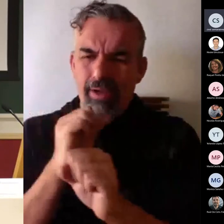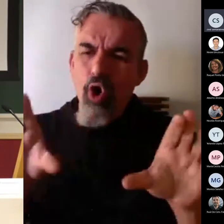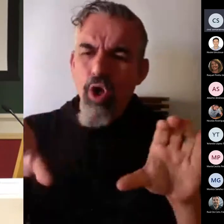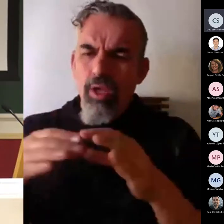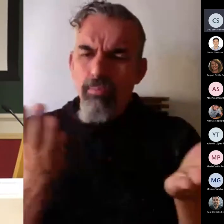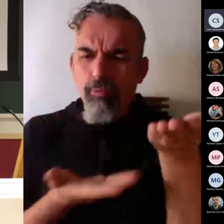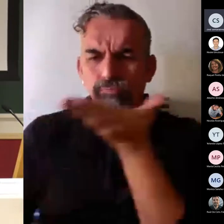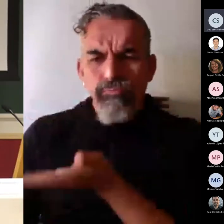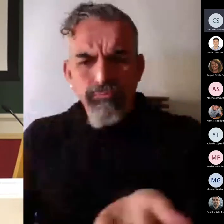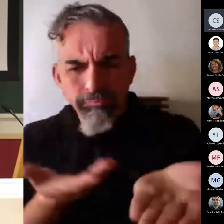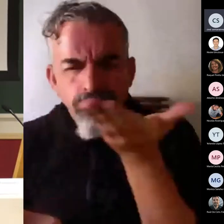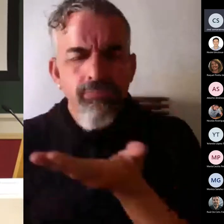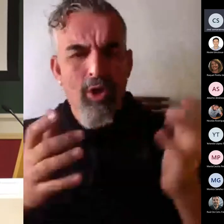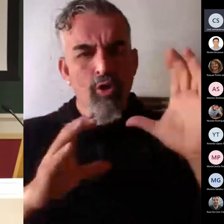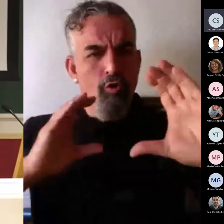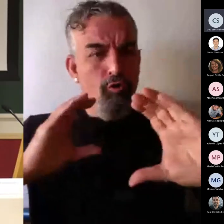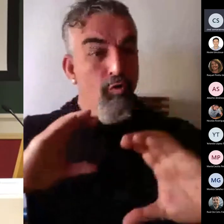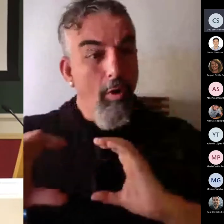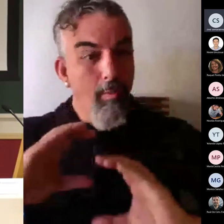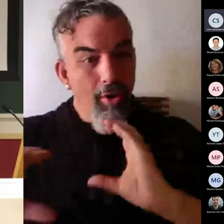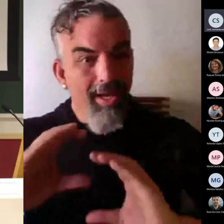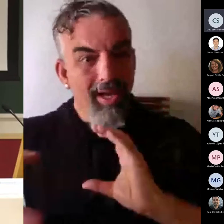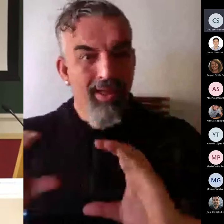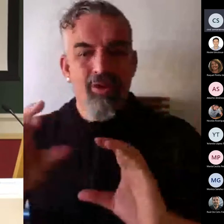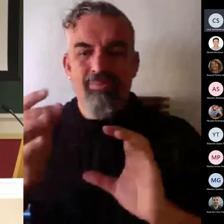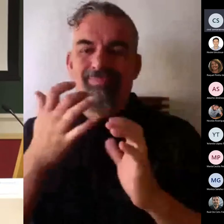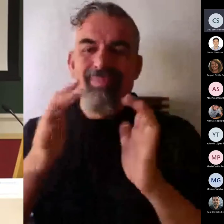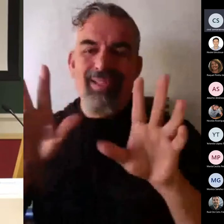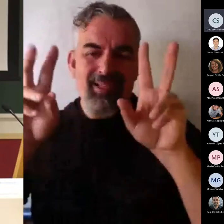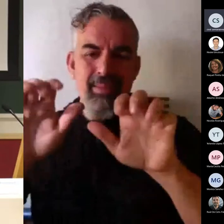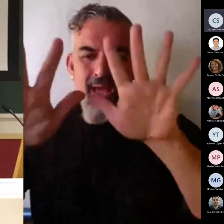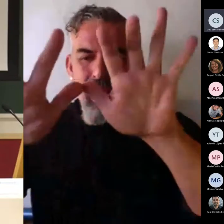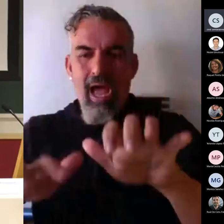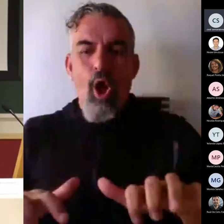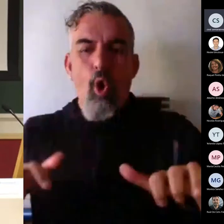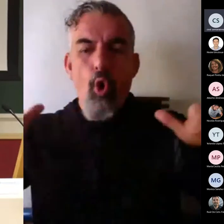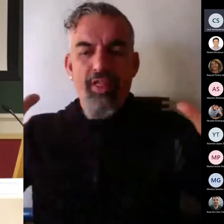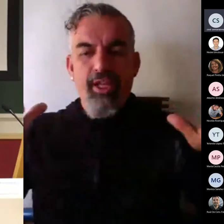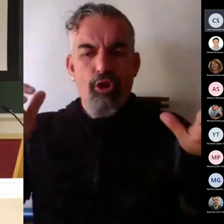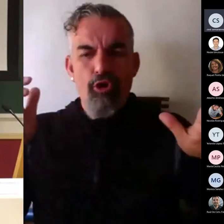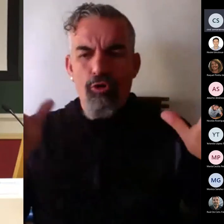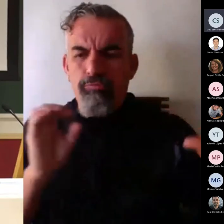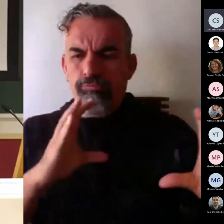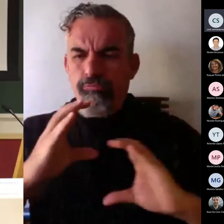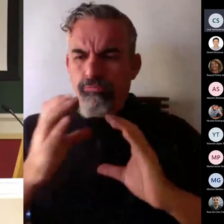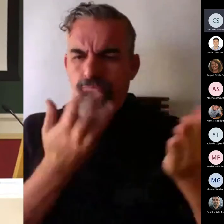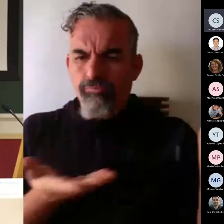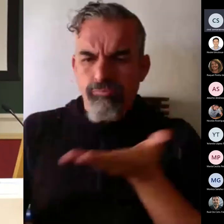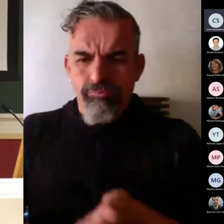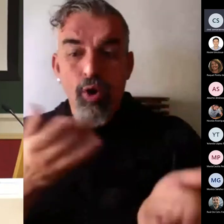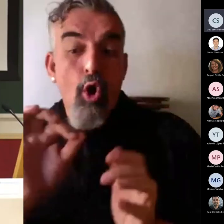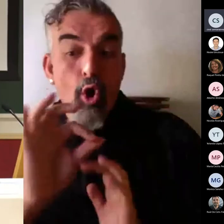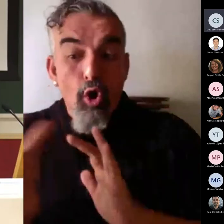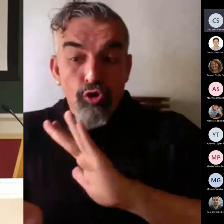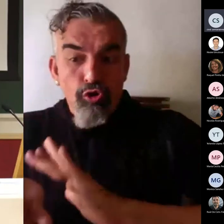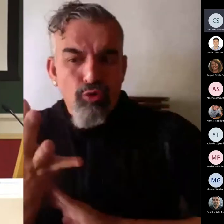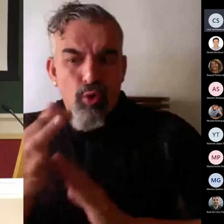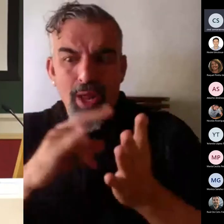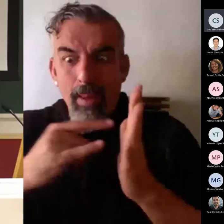la comunicación que haga un auditorio, con la resolución de problemas, cosas que antes no